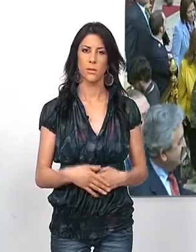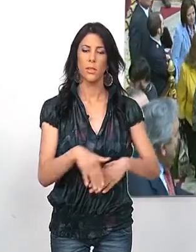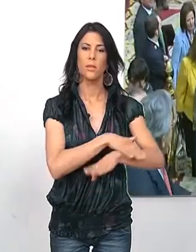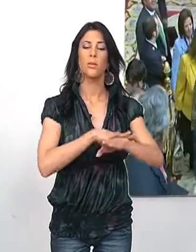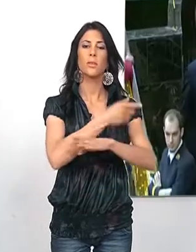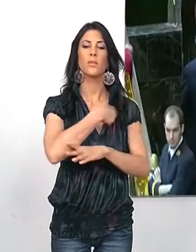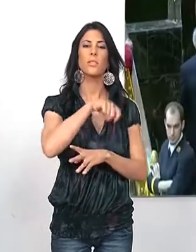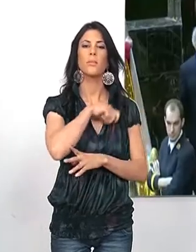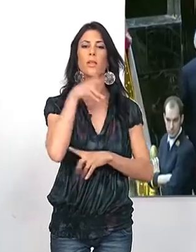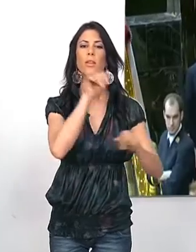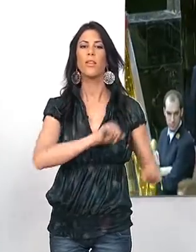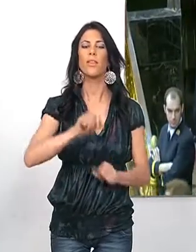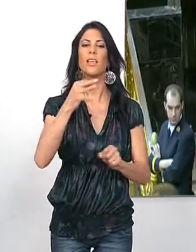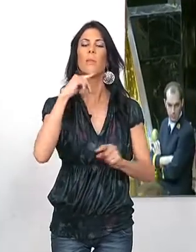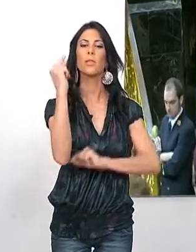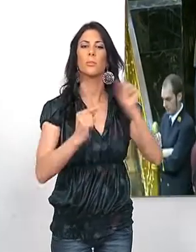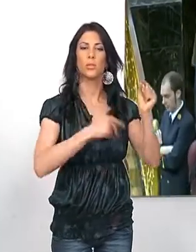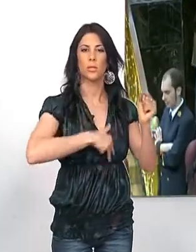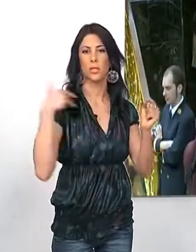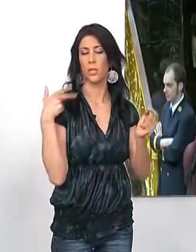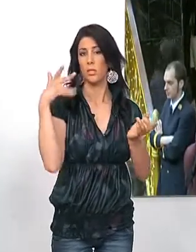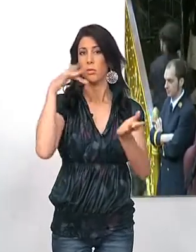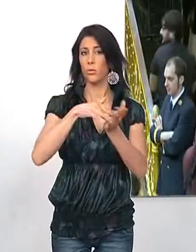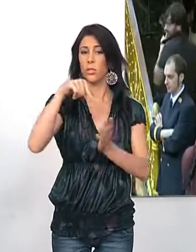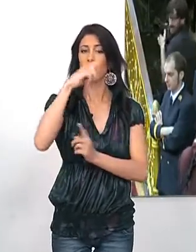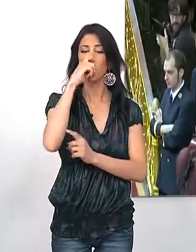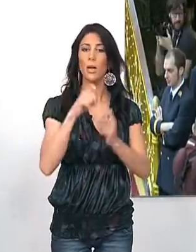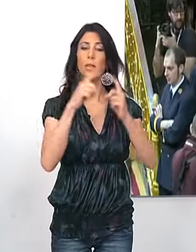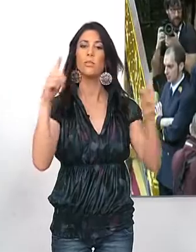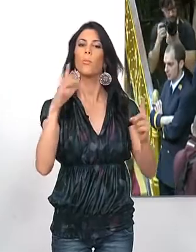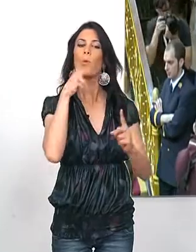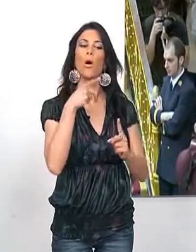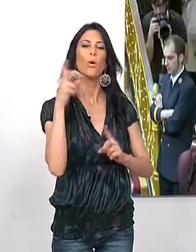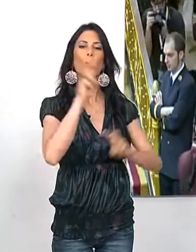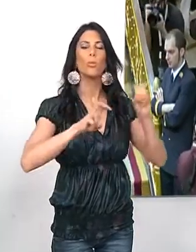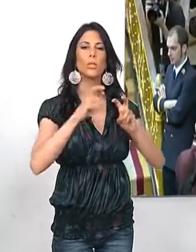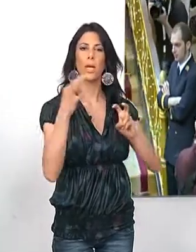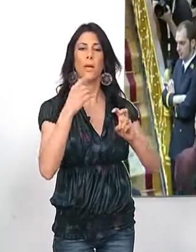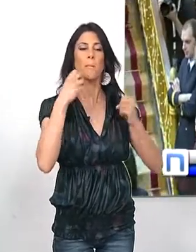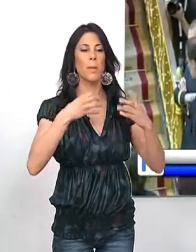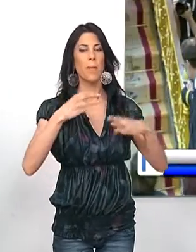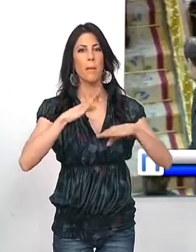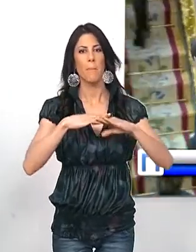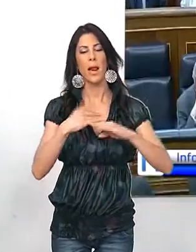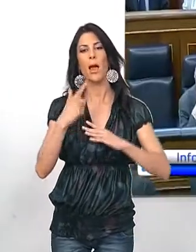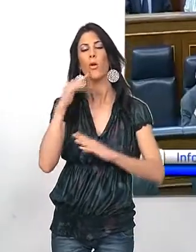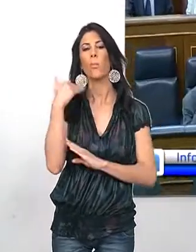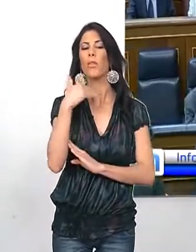El Gobierno español ha defendido los presupuestos generales del Estado para este año como los adecuados a una recesión económica y los que